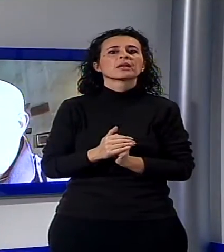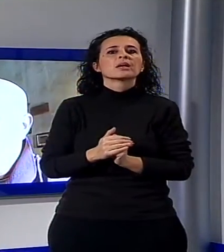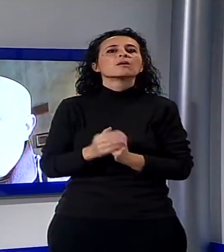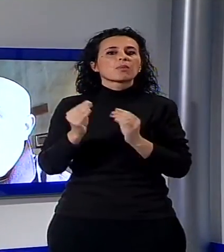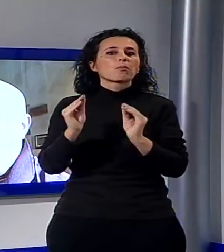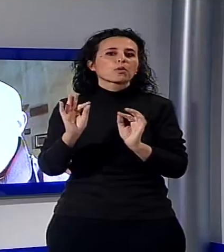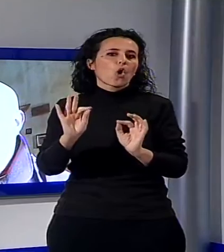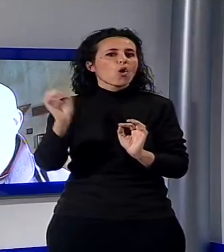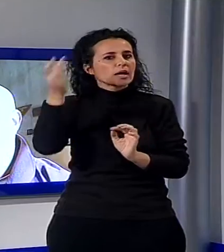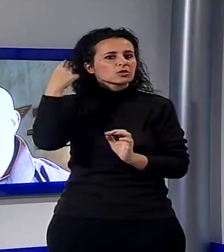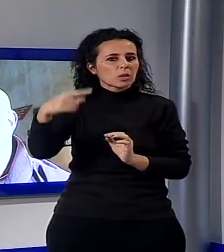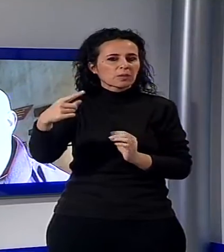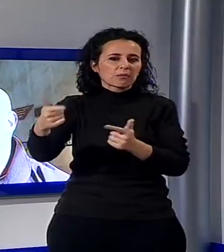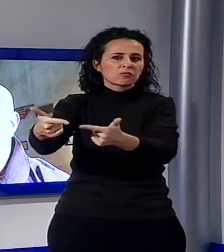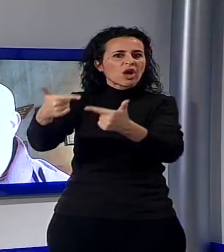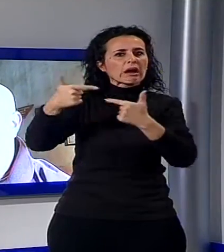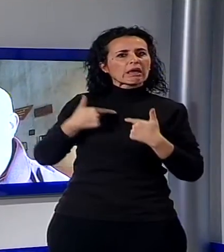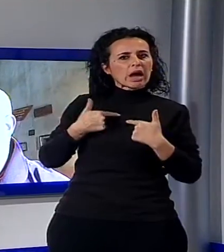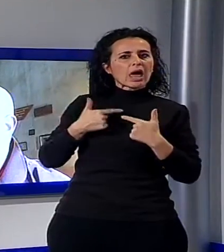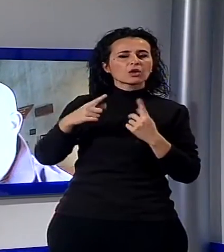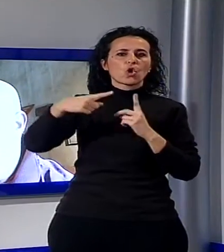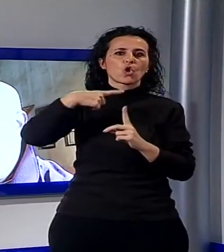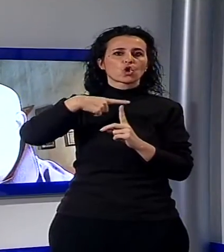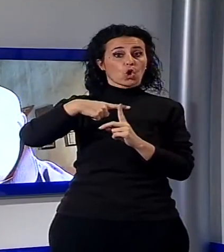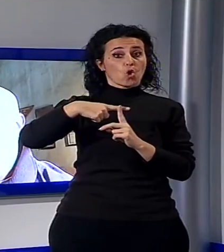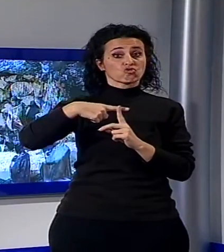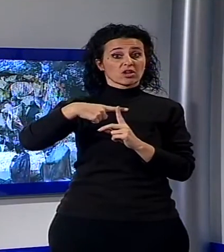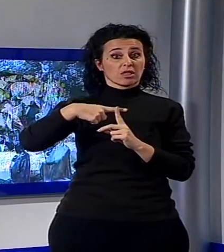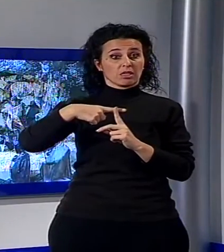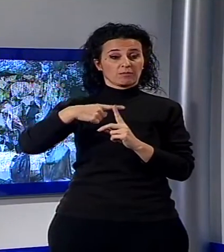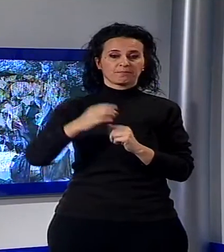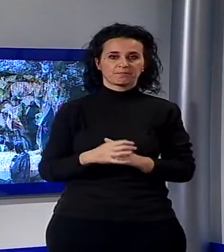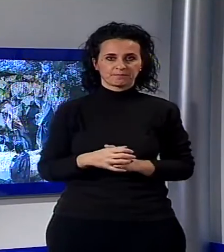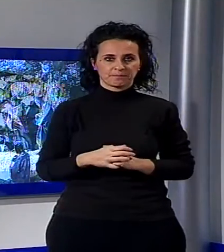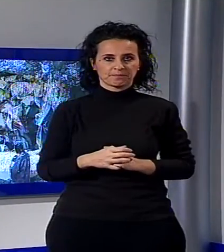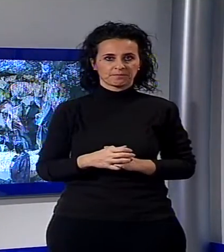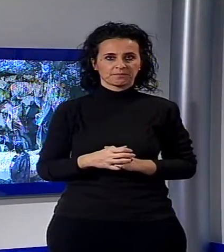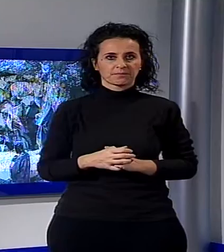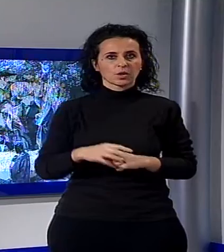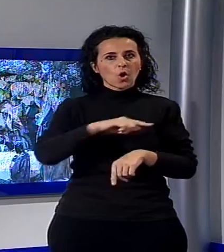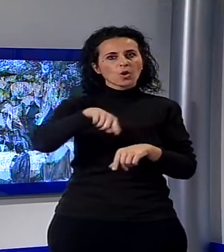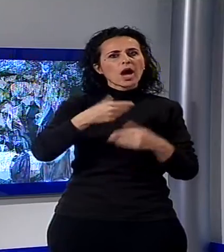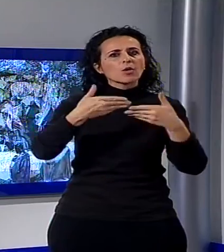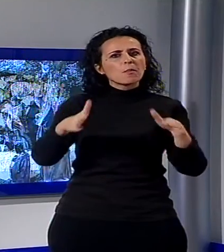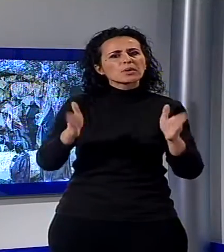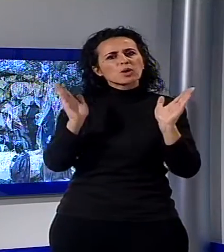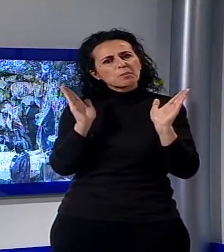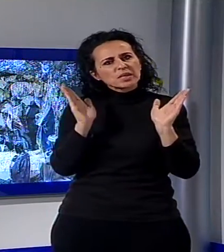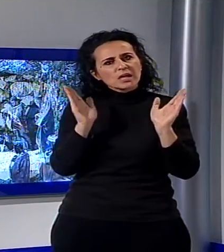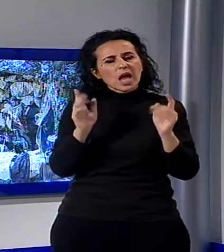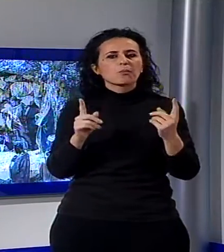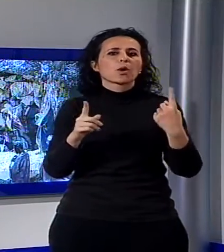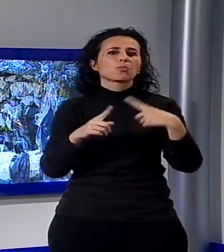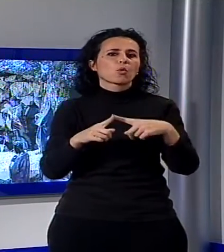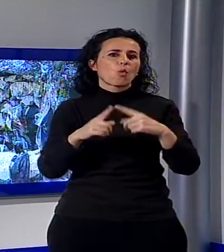San Quirico, hanno donato questa croce che rimarrà perennemente qui in chiesina. L'orario di apertura del presepe ed il calendario